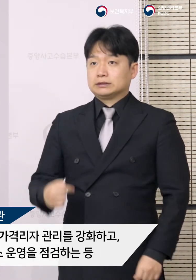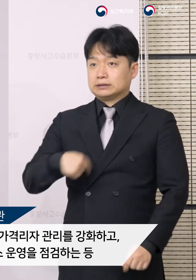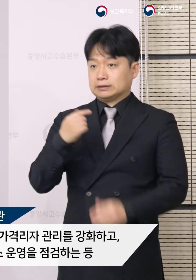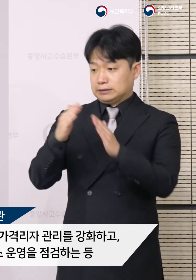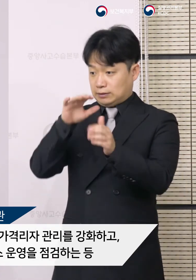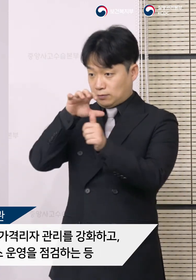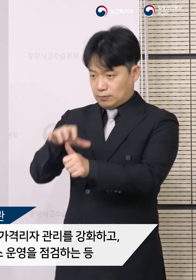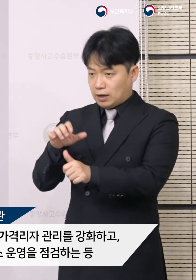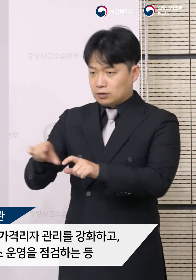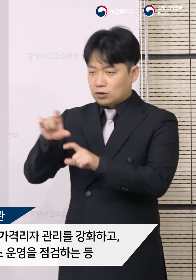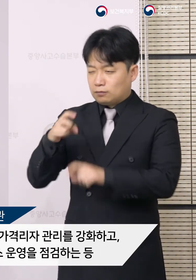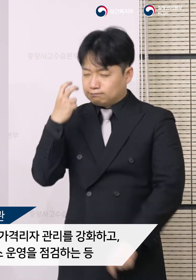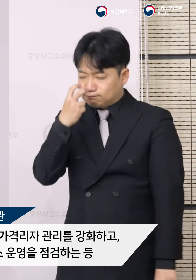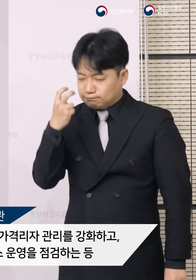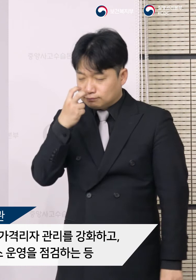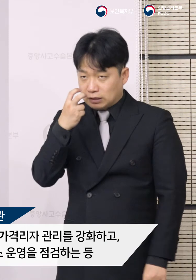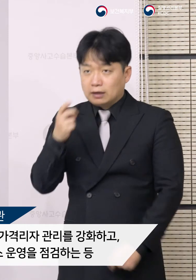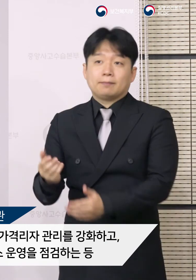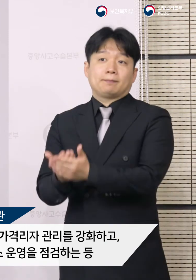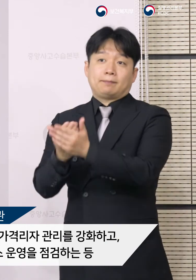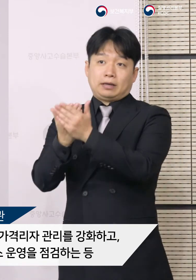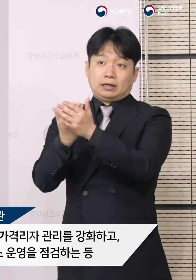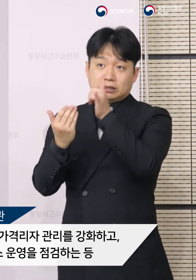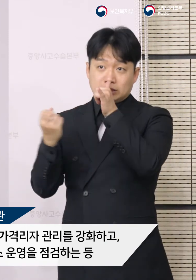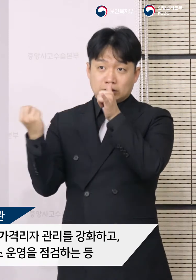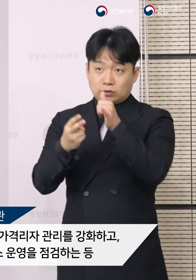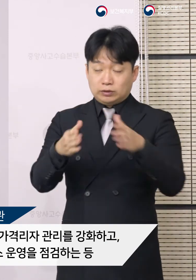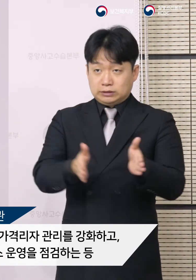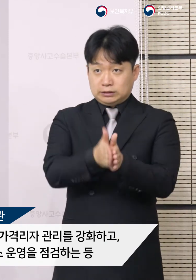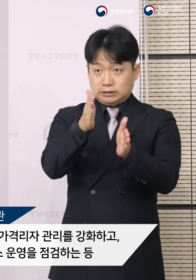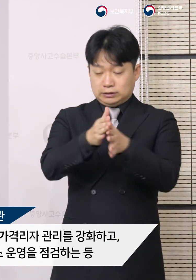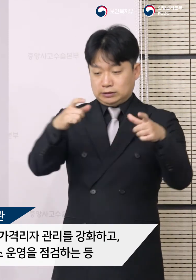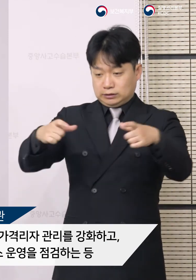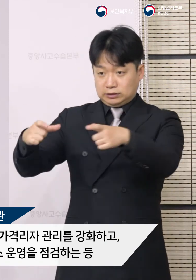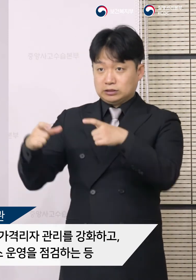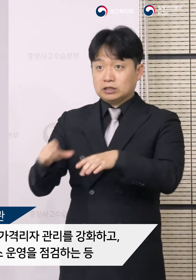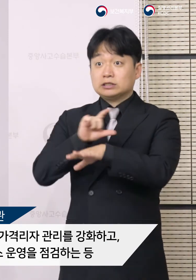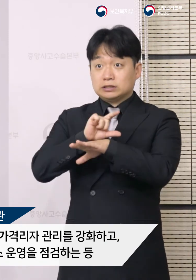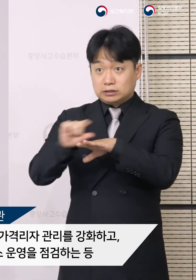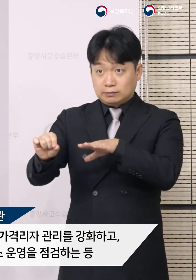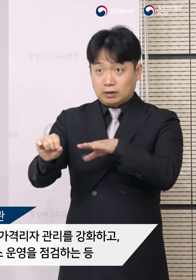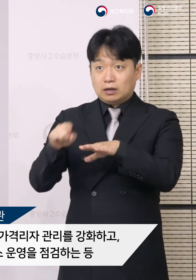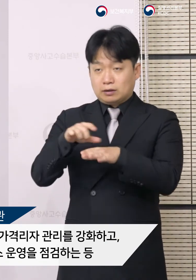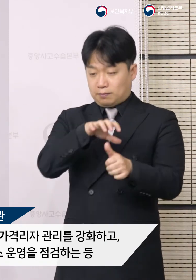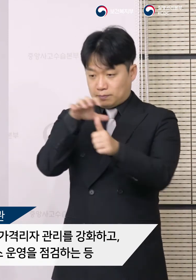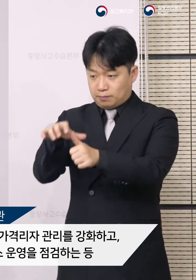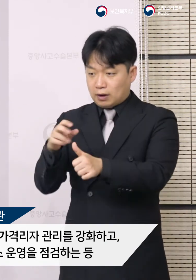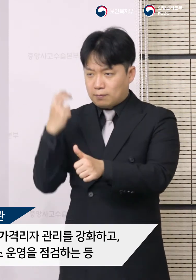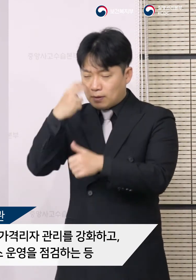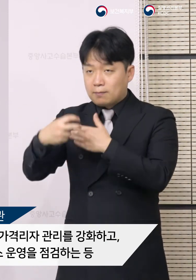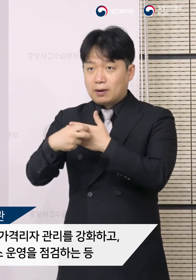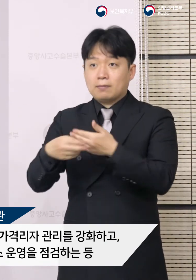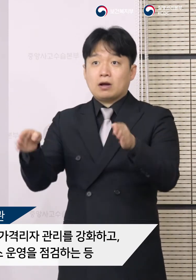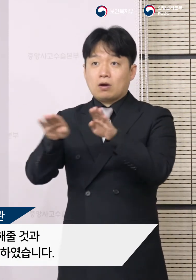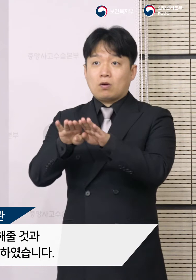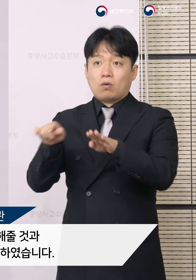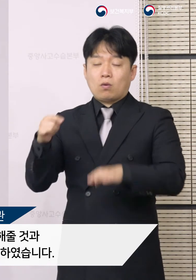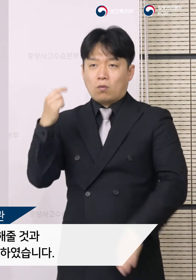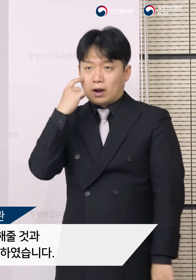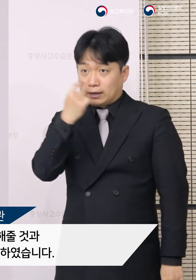강화하고 시도별 접촉자 격리시설을 확대 지정하고 선별진료소 운영을 점검하는 등